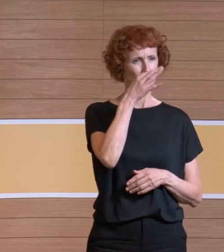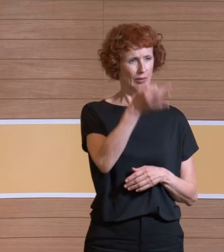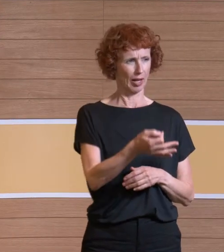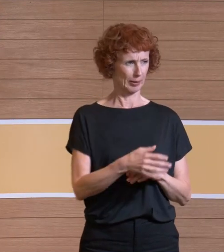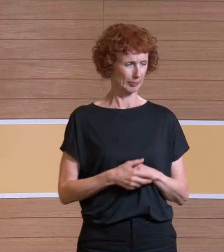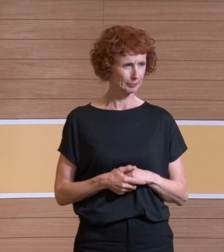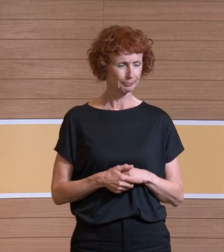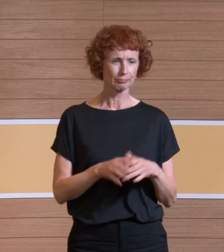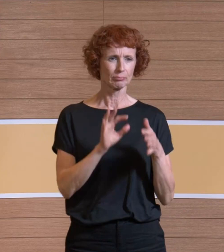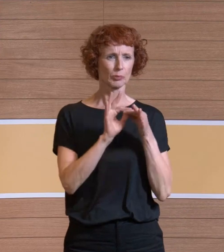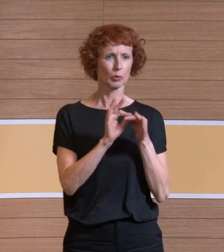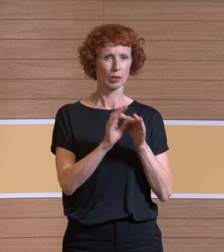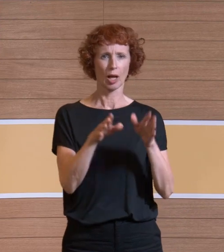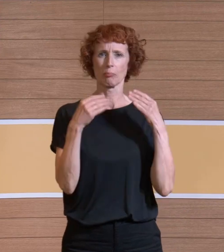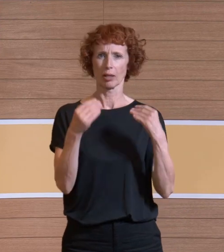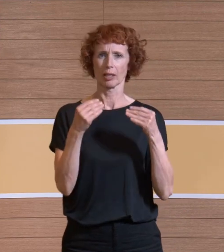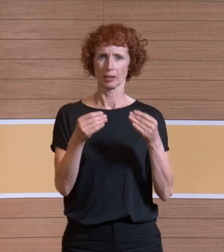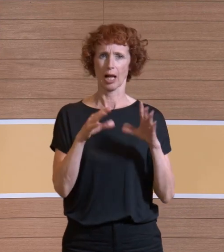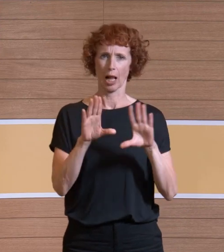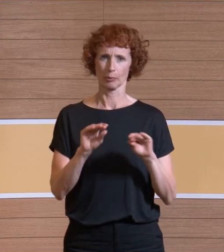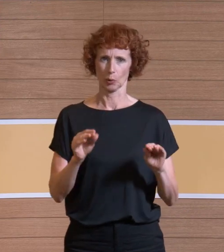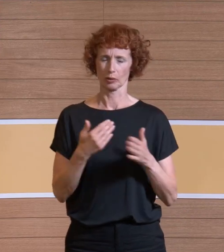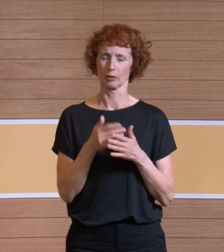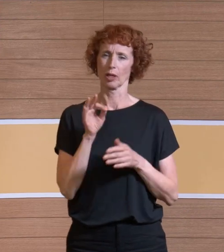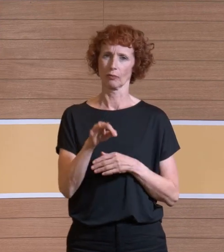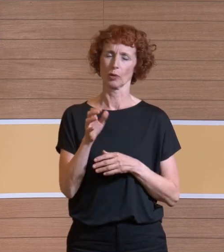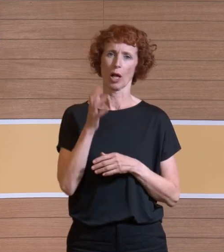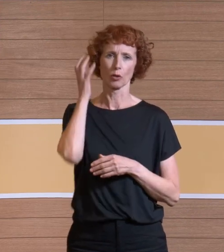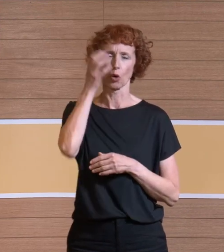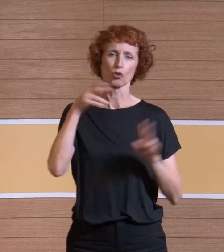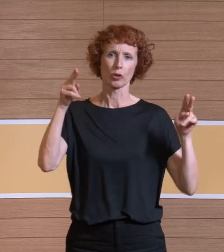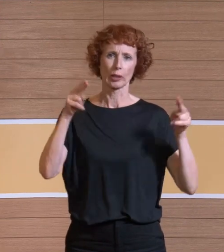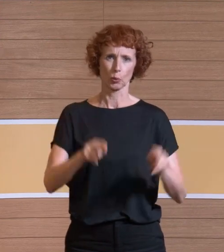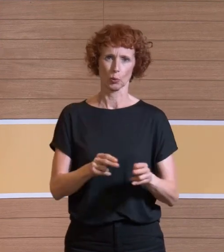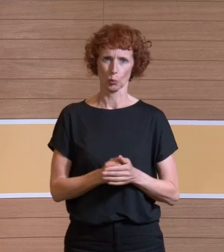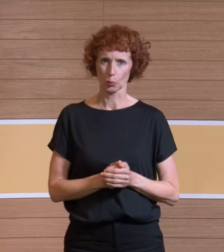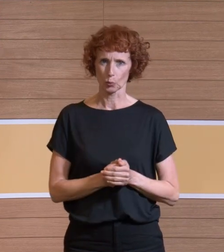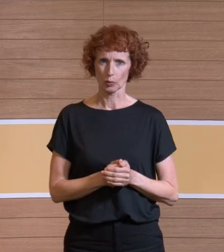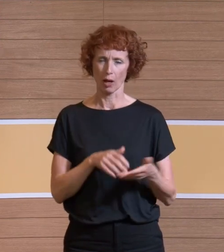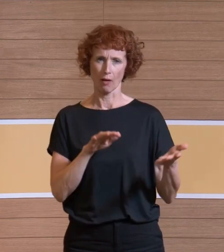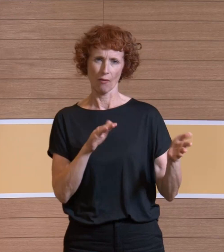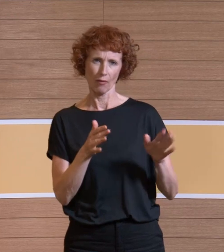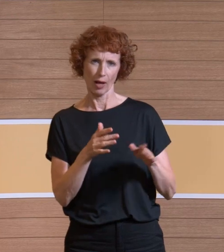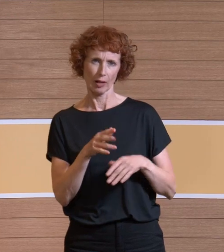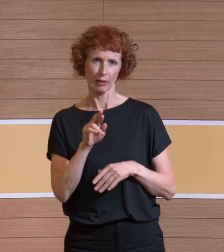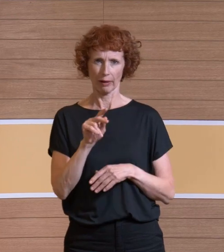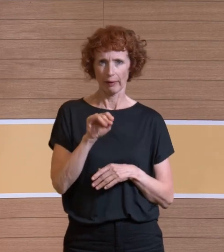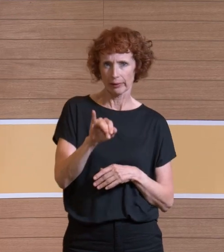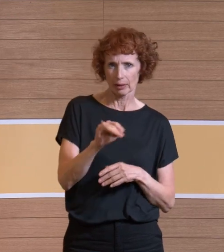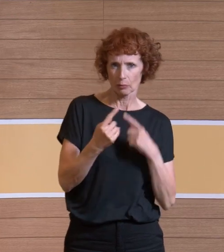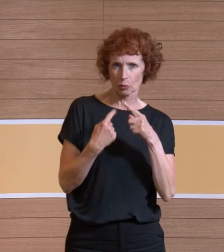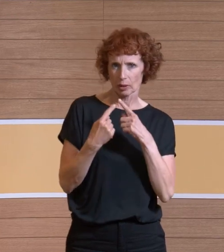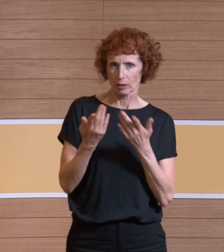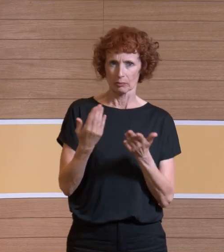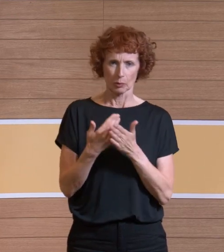bezüglich der Materialien, die verwendet werden zur Geräuschreduktion, vielleicht dann doch mit dem RKI sprechen wollen, was jetzt wirklich die